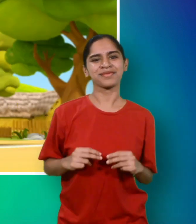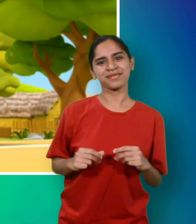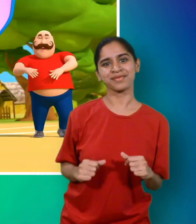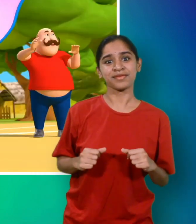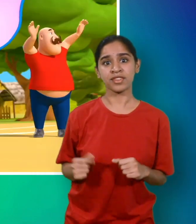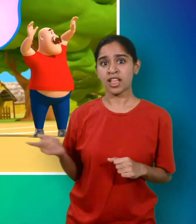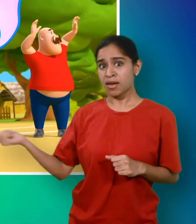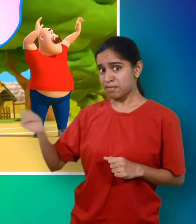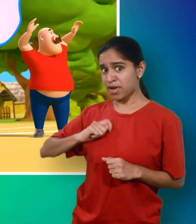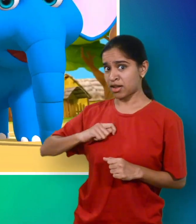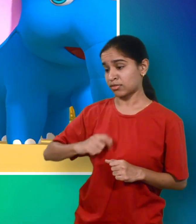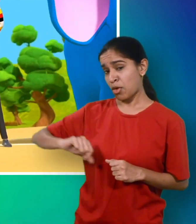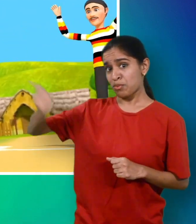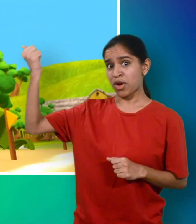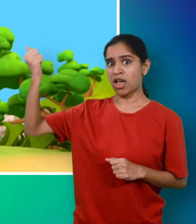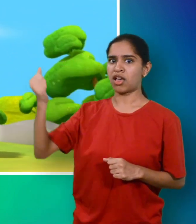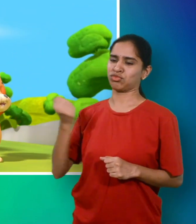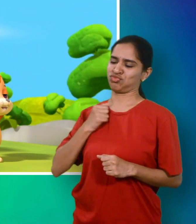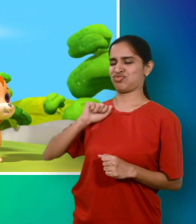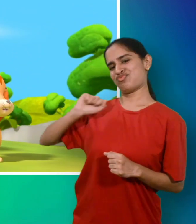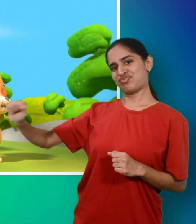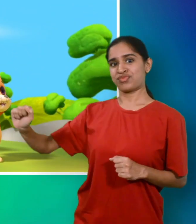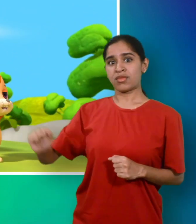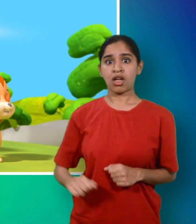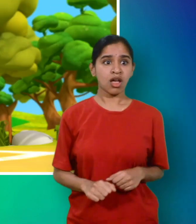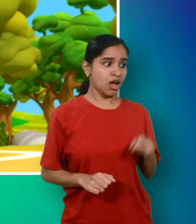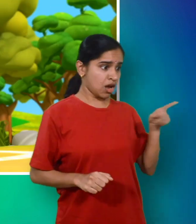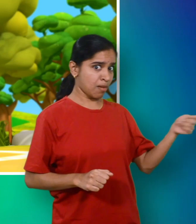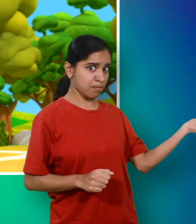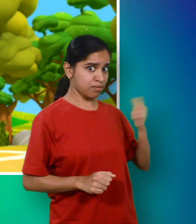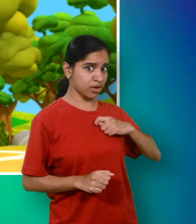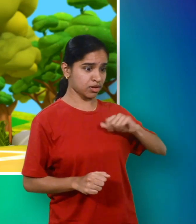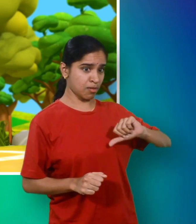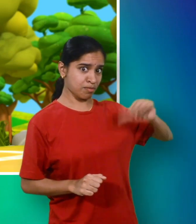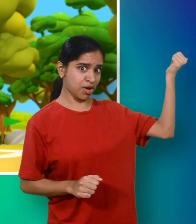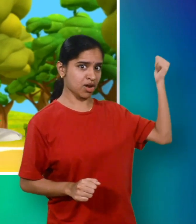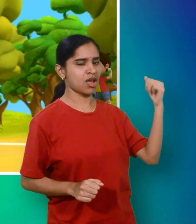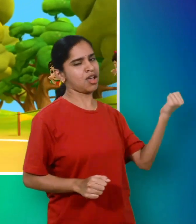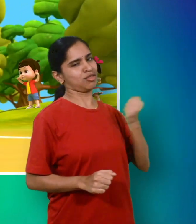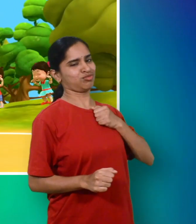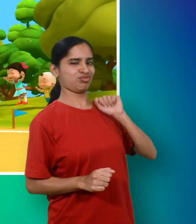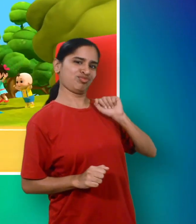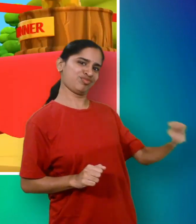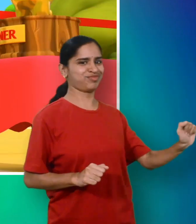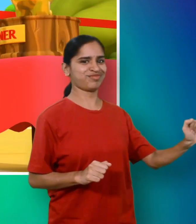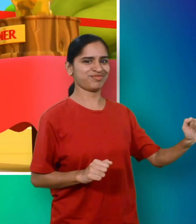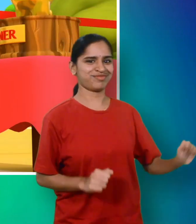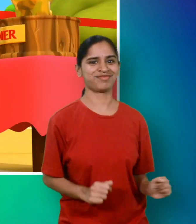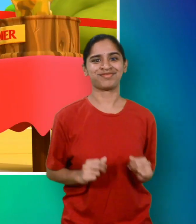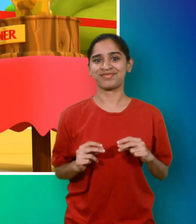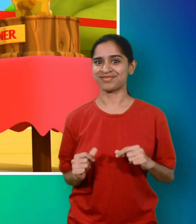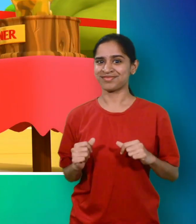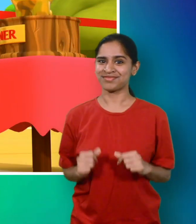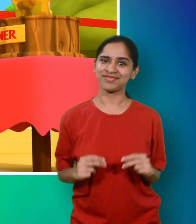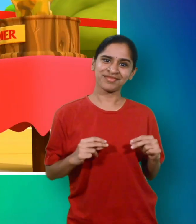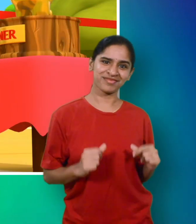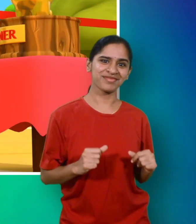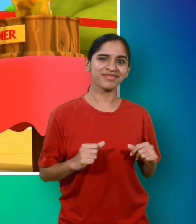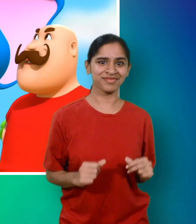बोला मुझको जो पकड़ेगा मुझ पर अपना हक